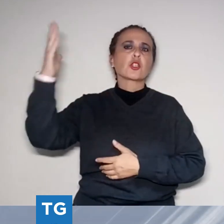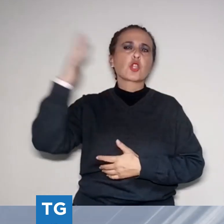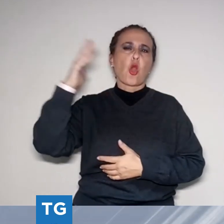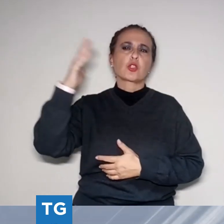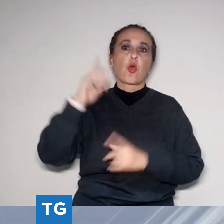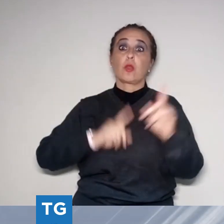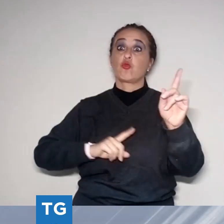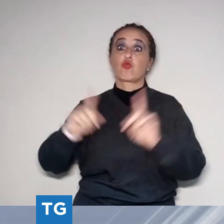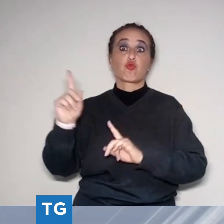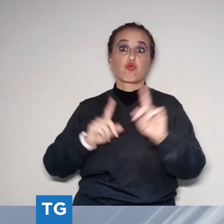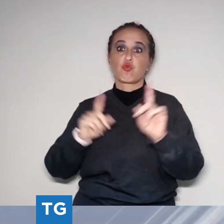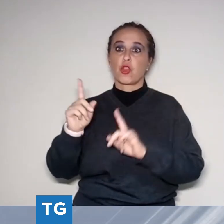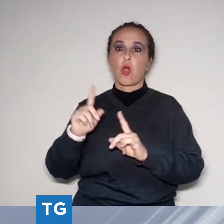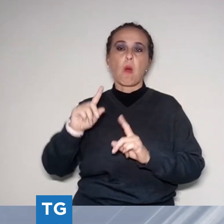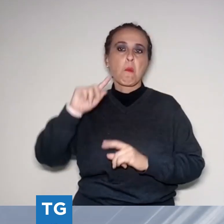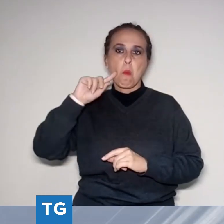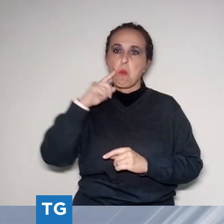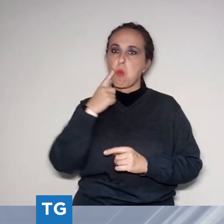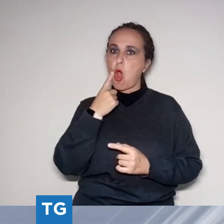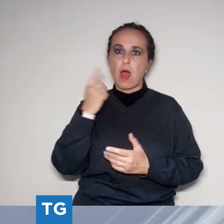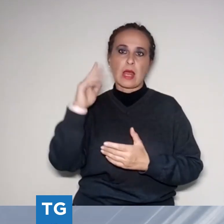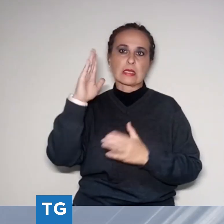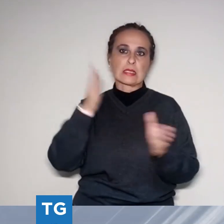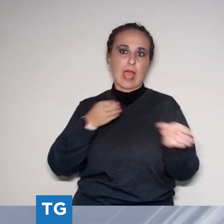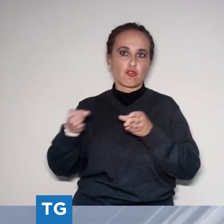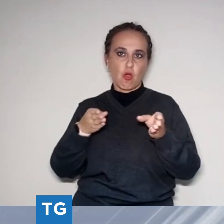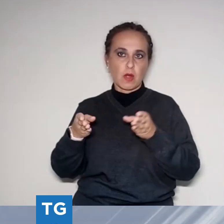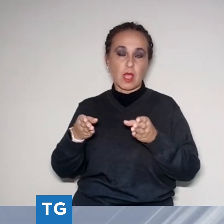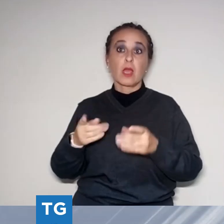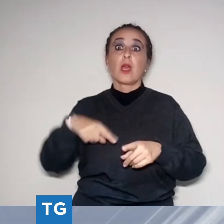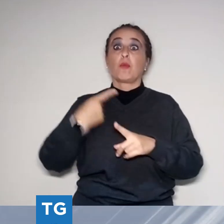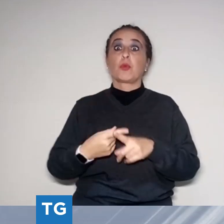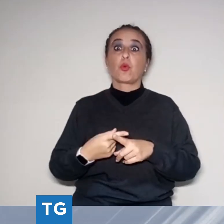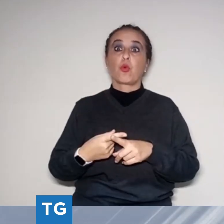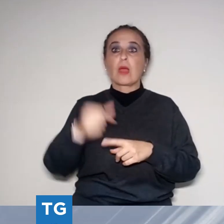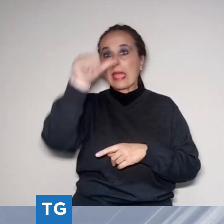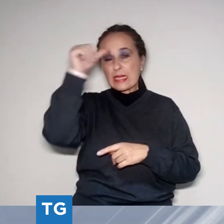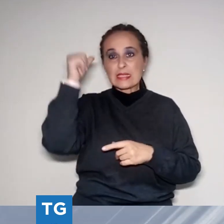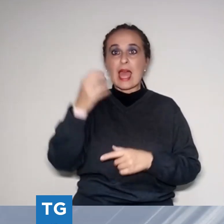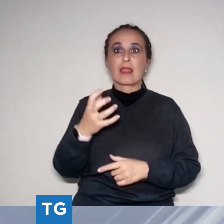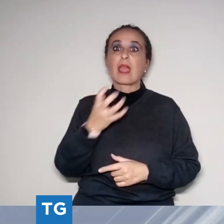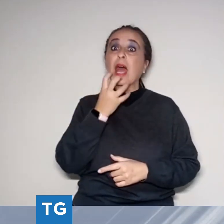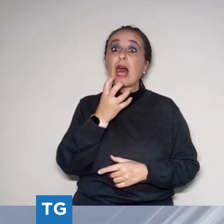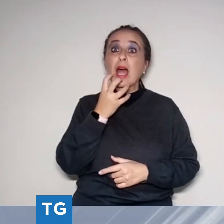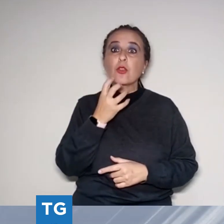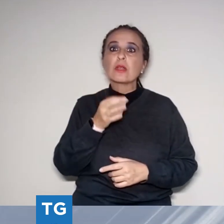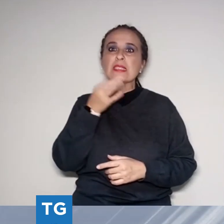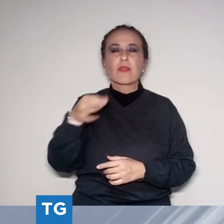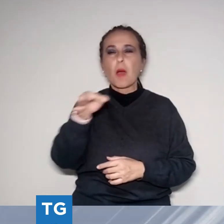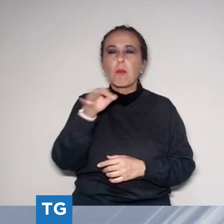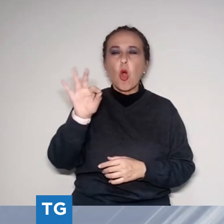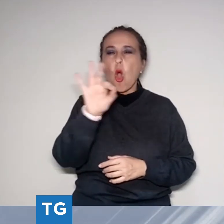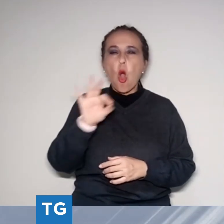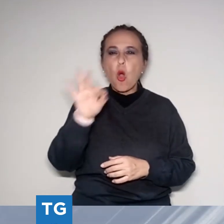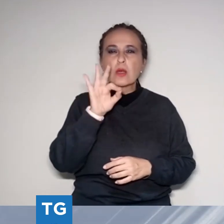buon inizio di fruttificazione. L'estate calda ha tenuto a barra la mosca e in particolar modo c'è stato un